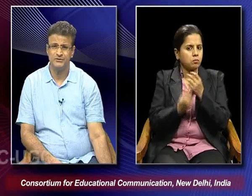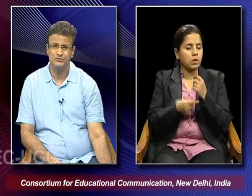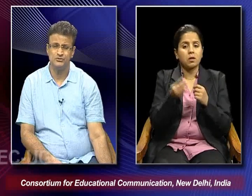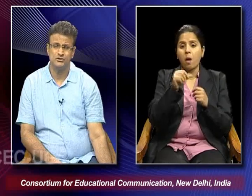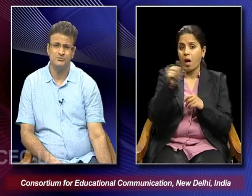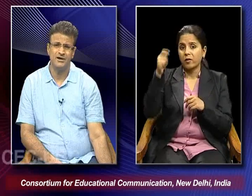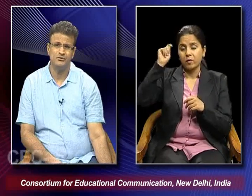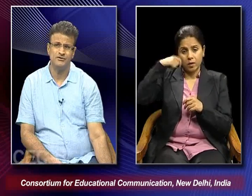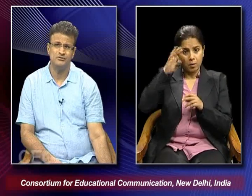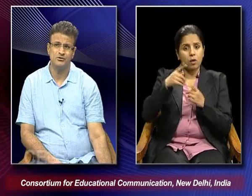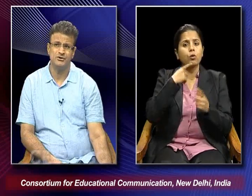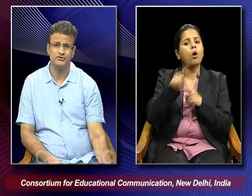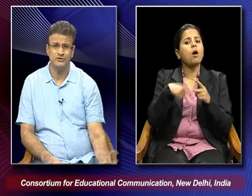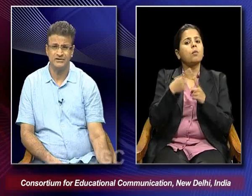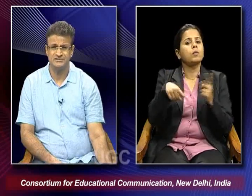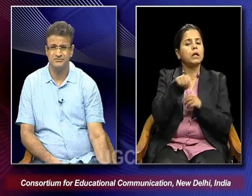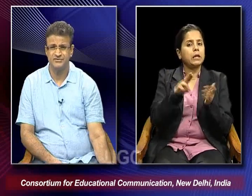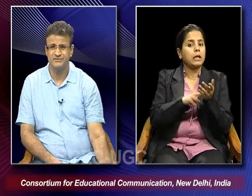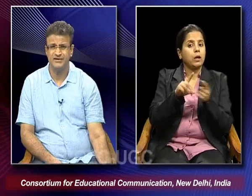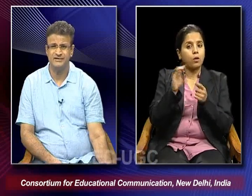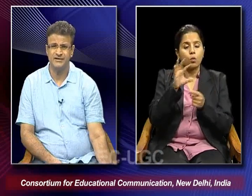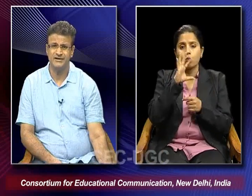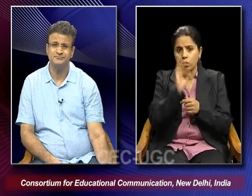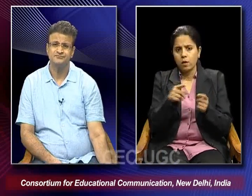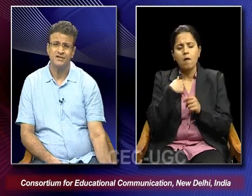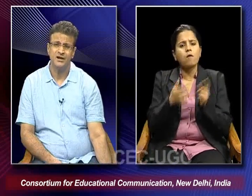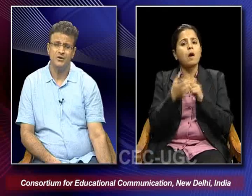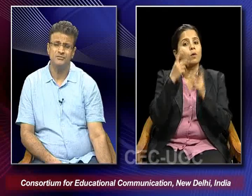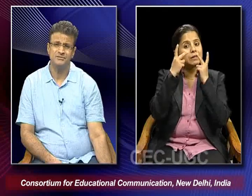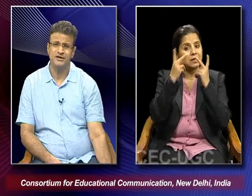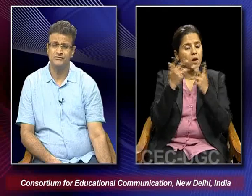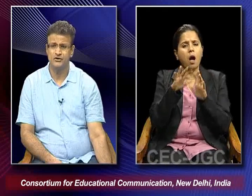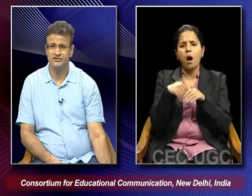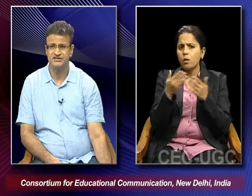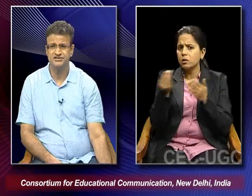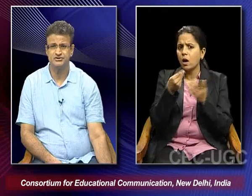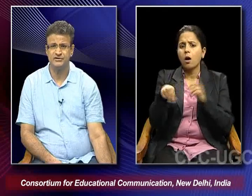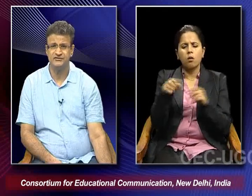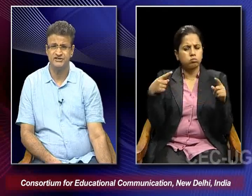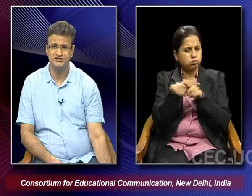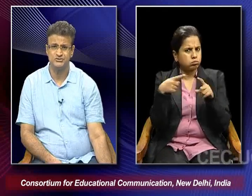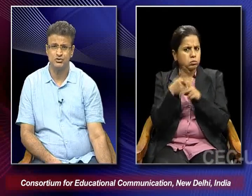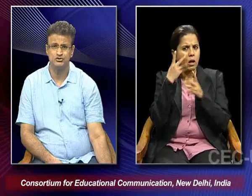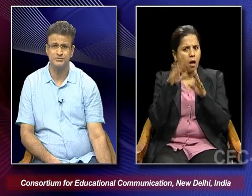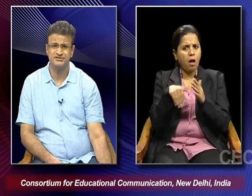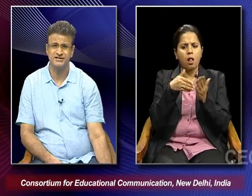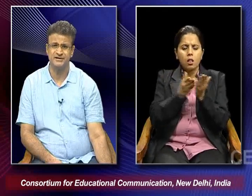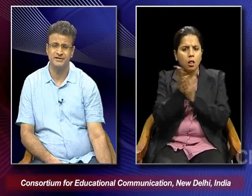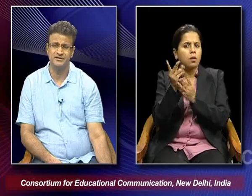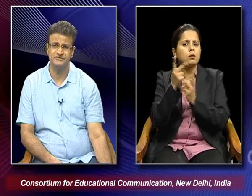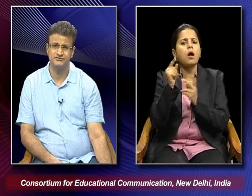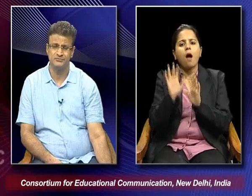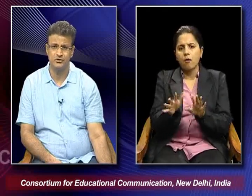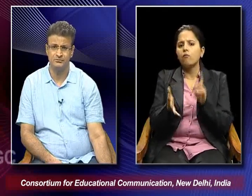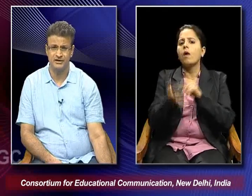when you talk about when you talk about Neuralism we find that how some kind of contradictions or deviations could also be seen